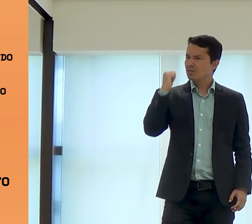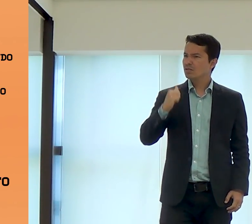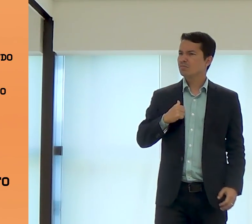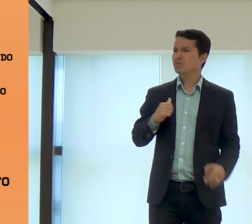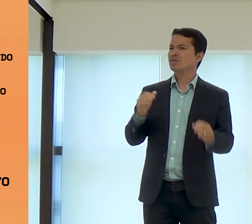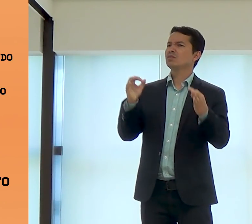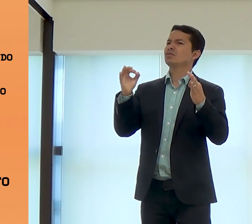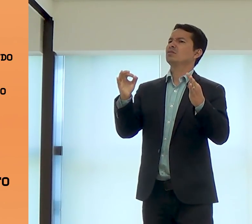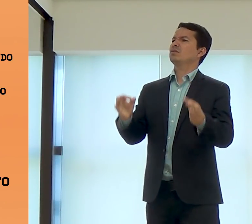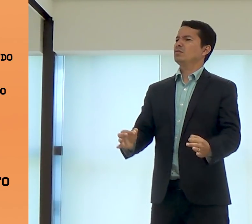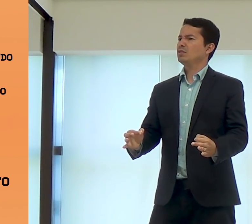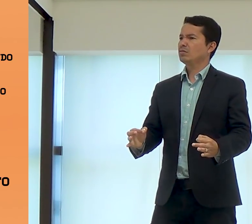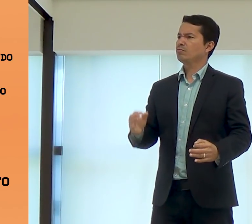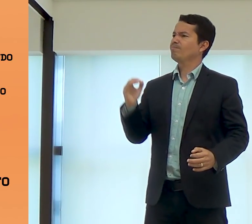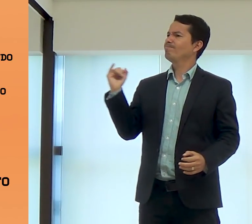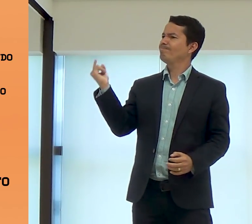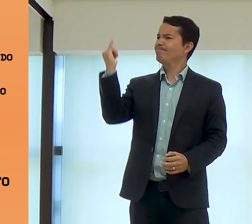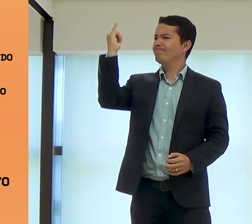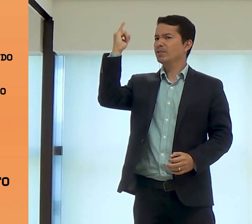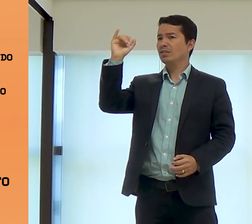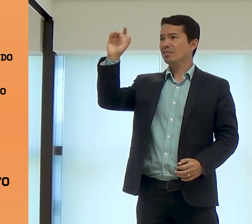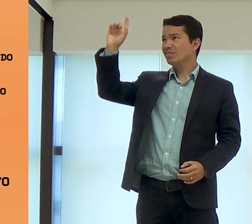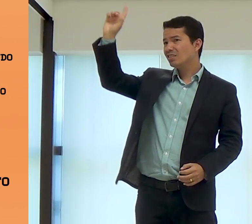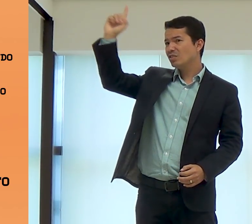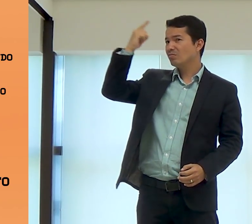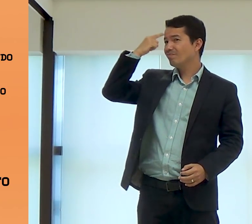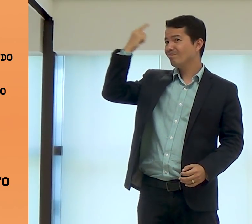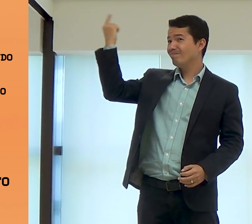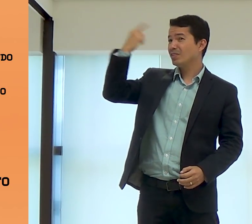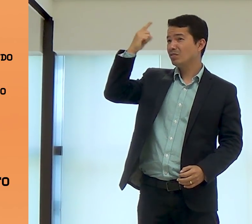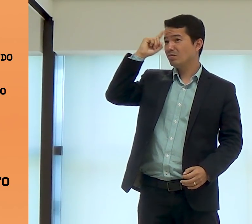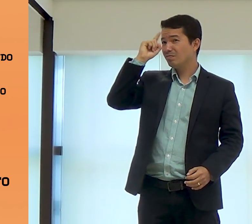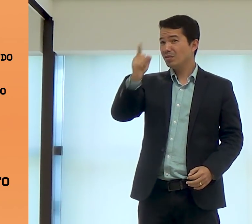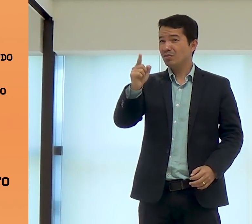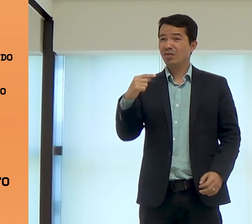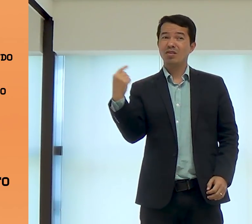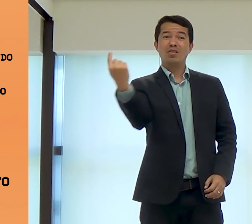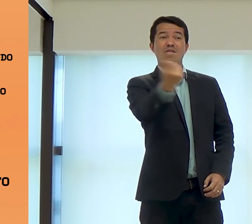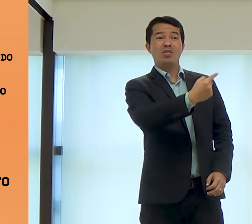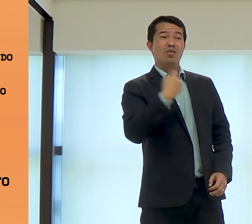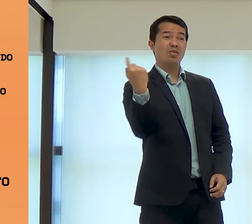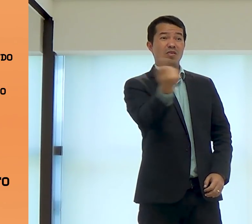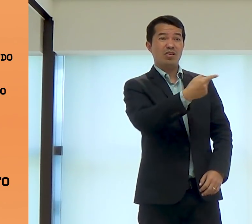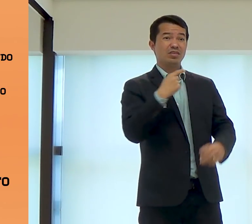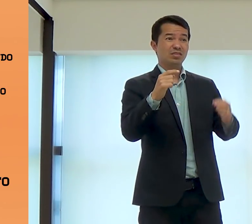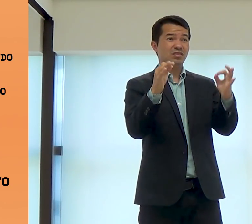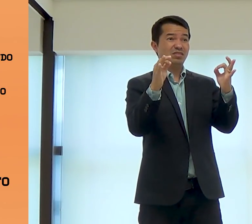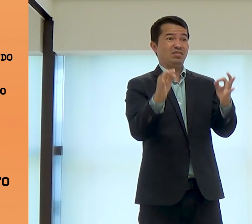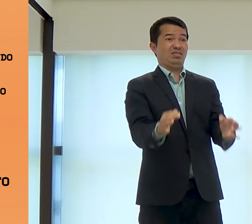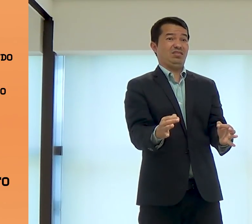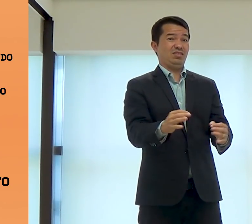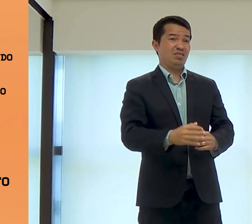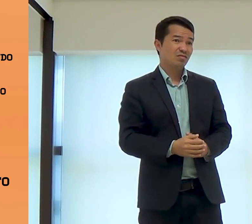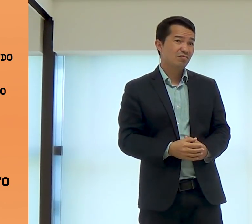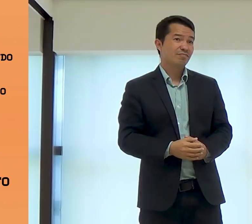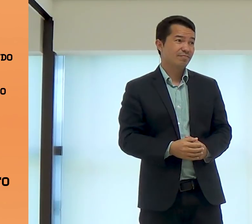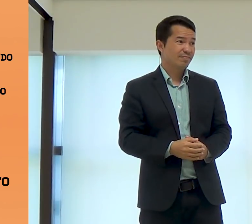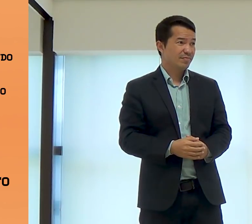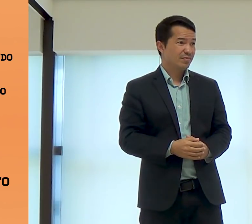sabendo que deveria ser um homem correto. E Deus, então, também manda que